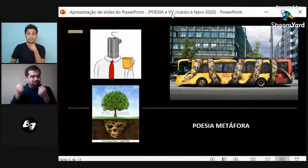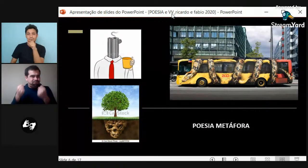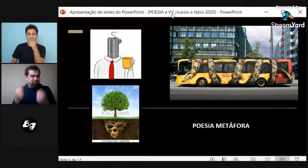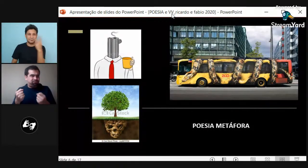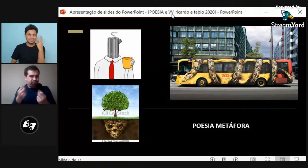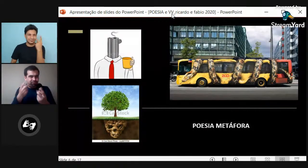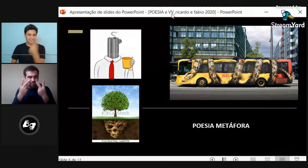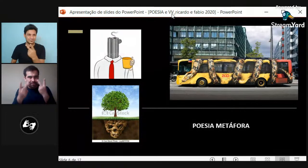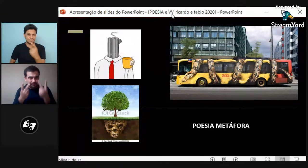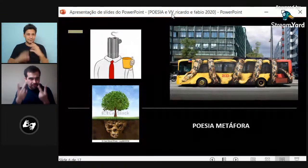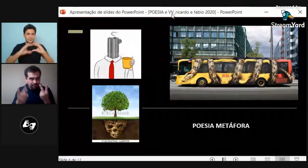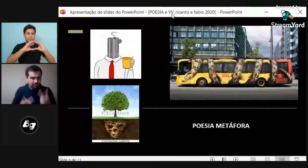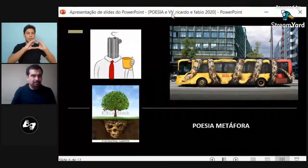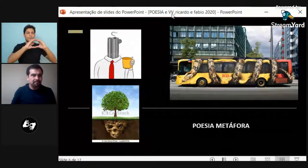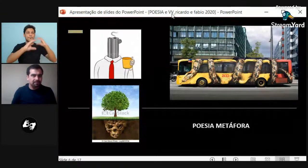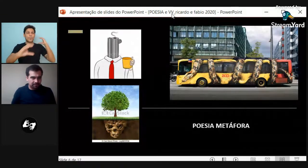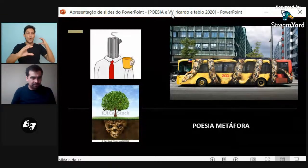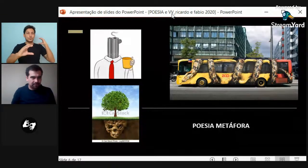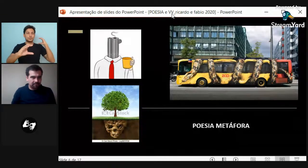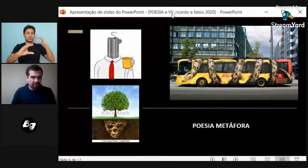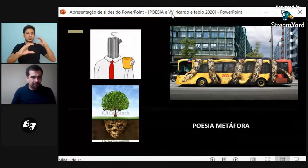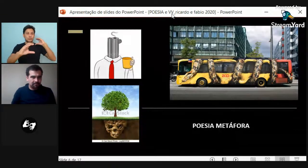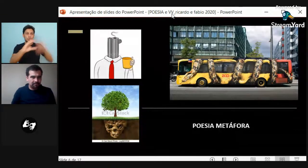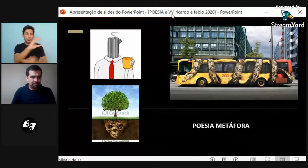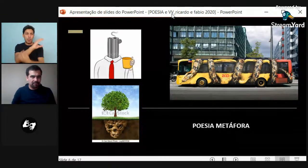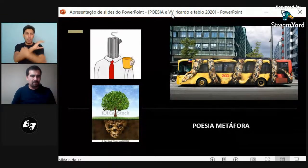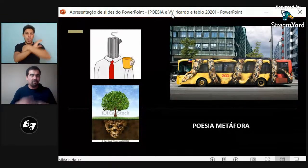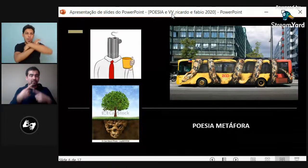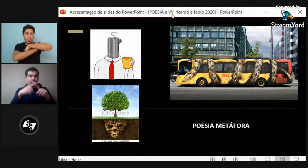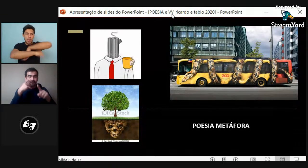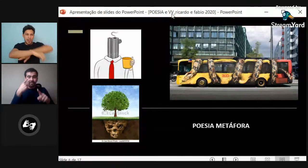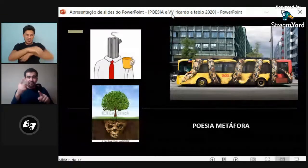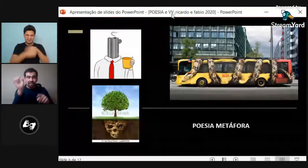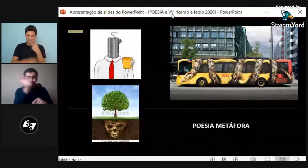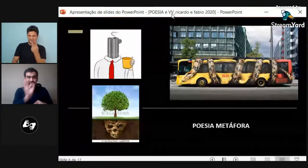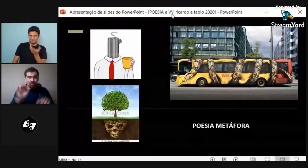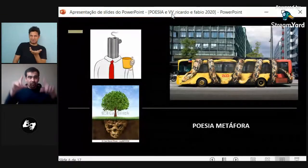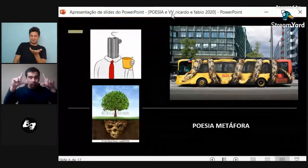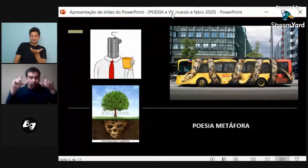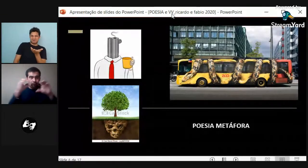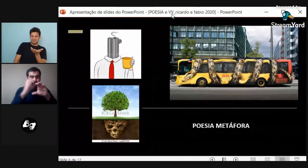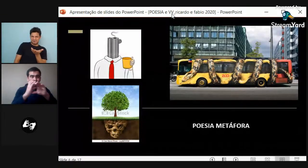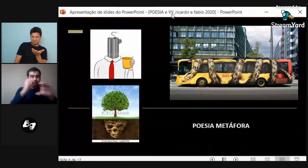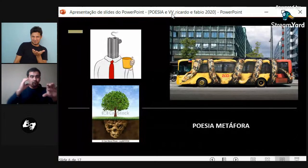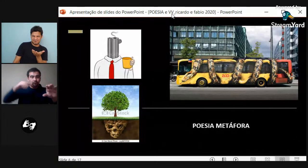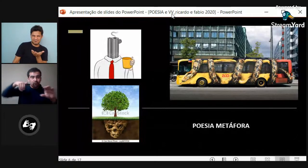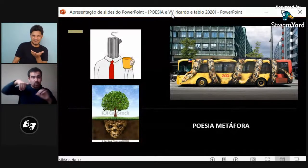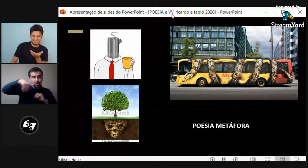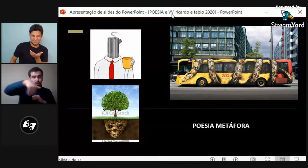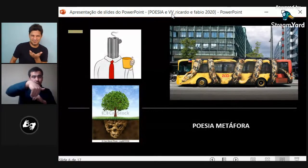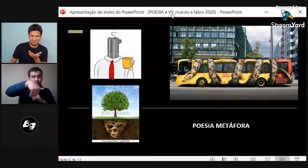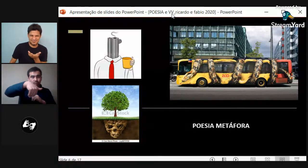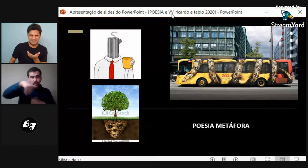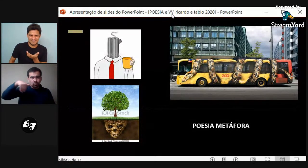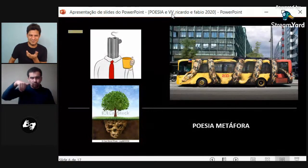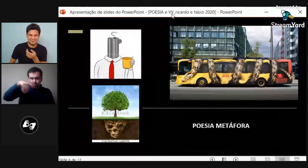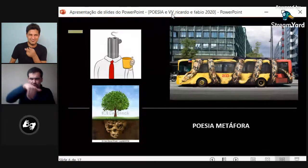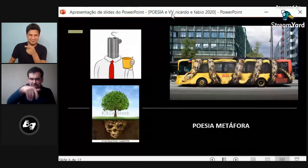Y es muy distinta a la otra. Esta es muy visual. Por ejemplo, acá tenemos